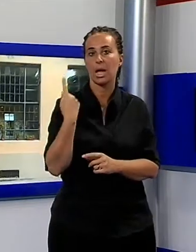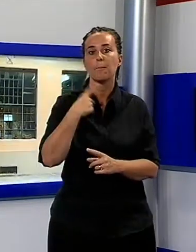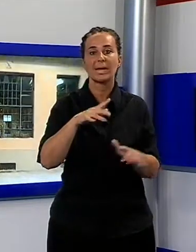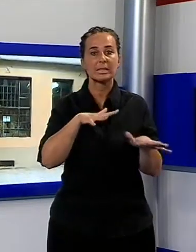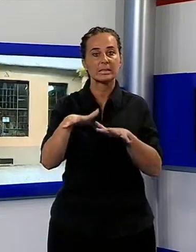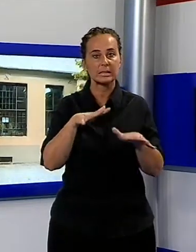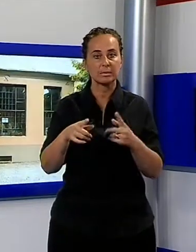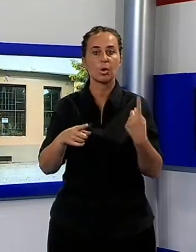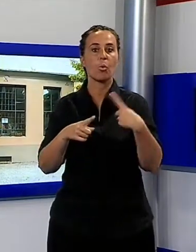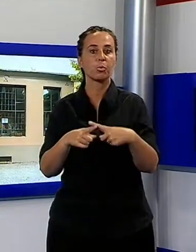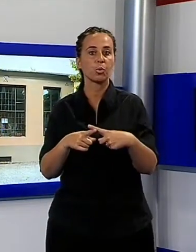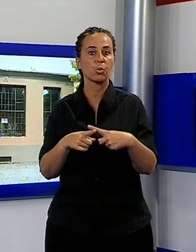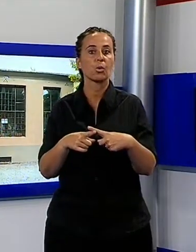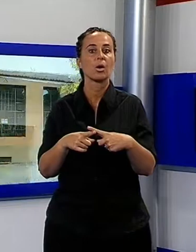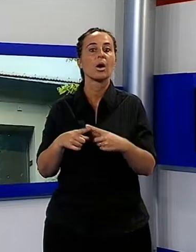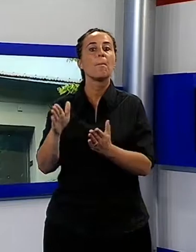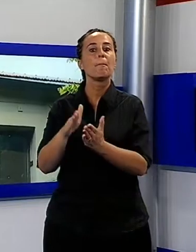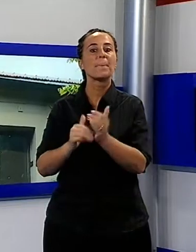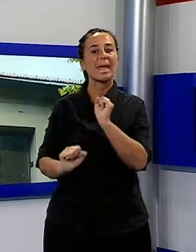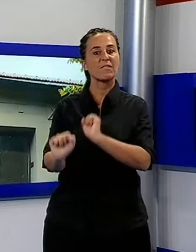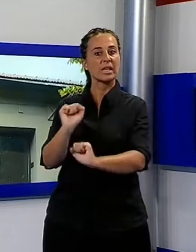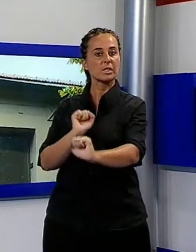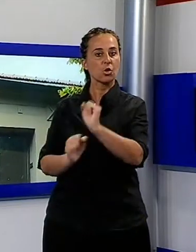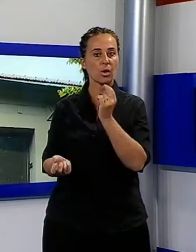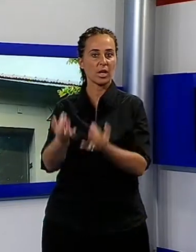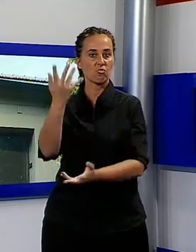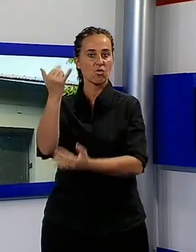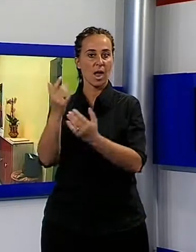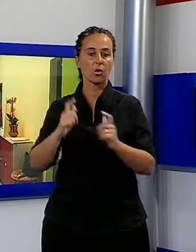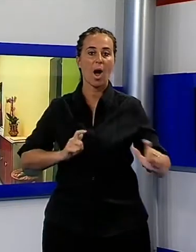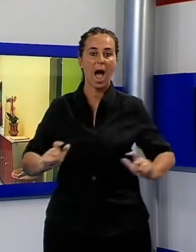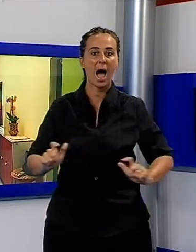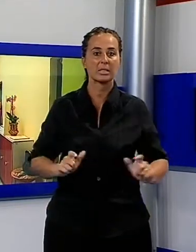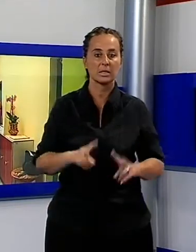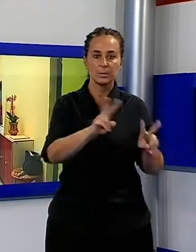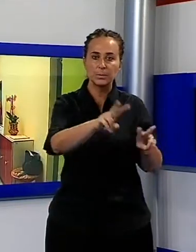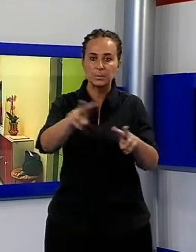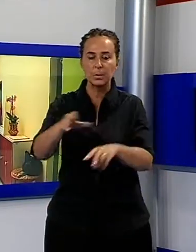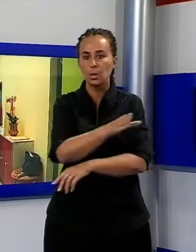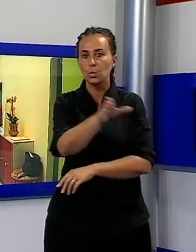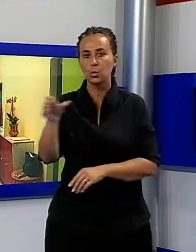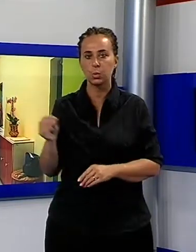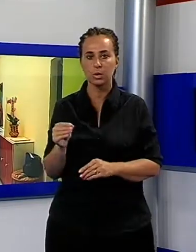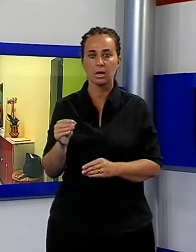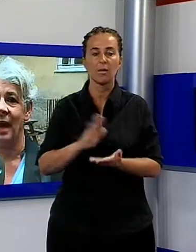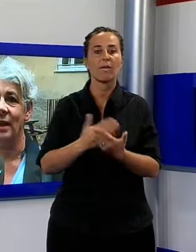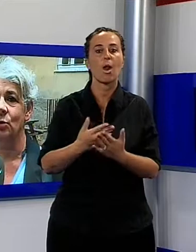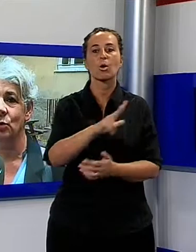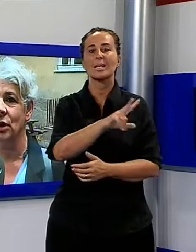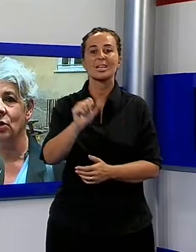alla normativa per la prevenzione incendi su tutti gli asili, con interventi per oltre 300 mila euro. È l'unico